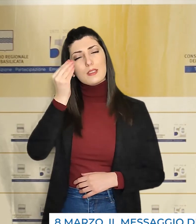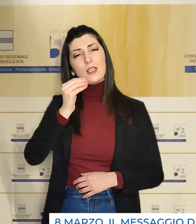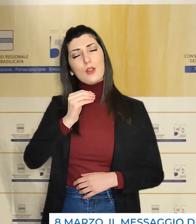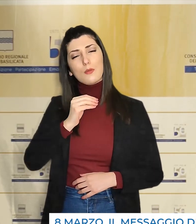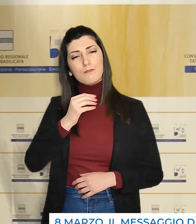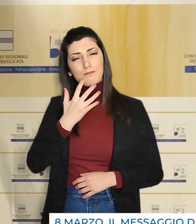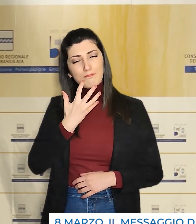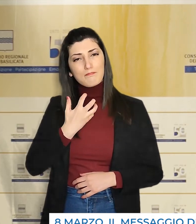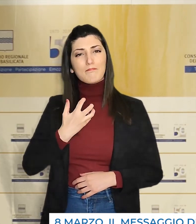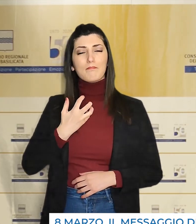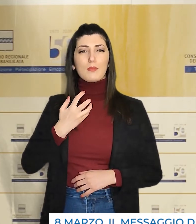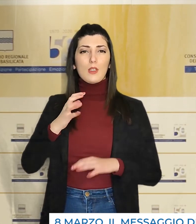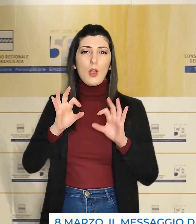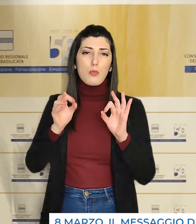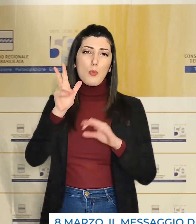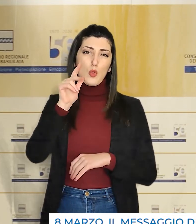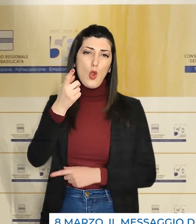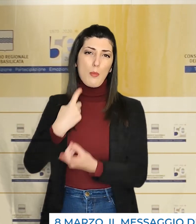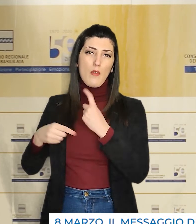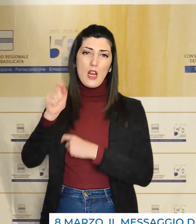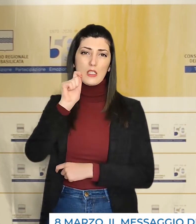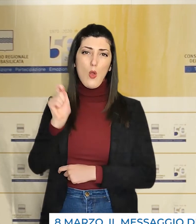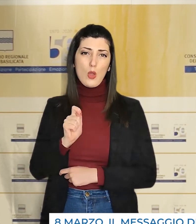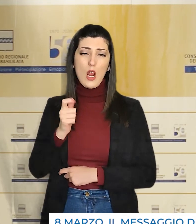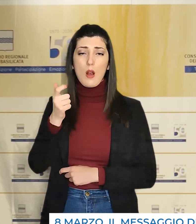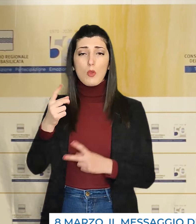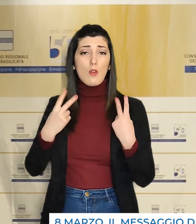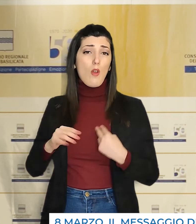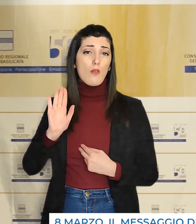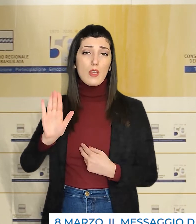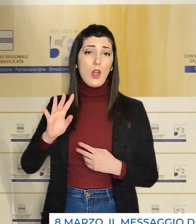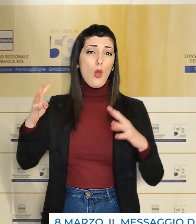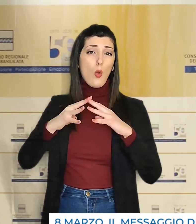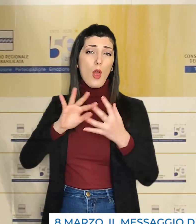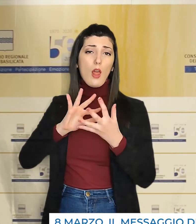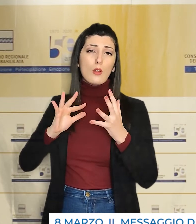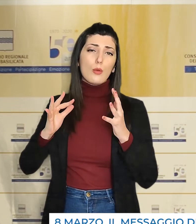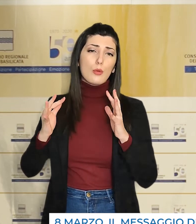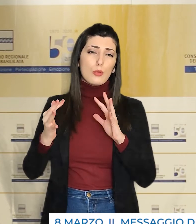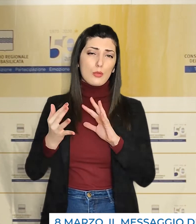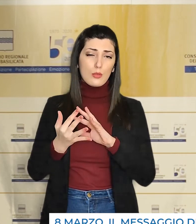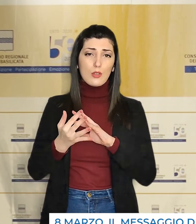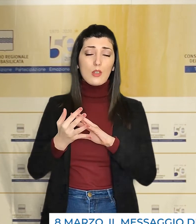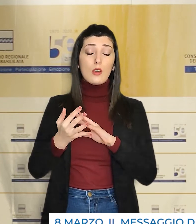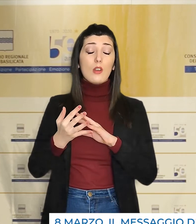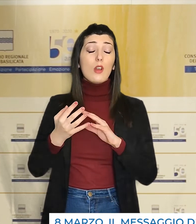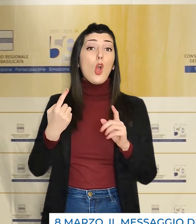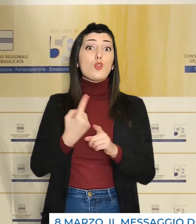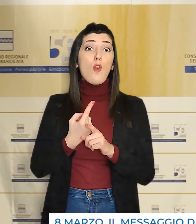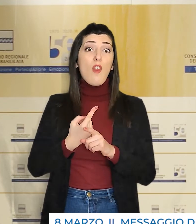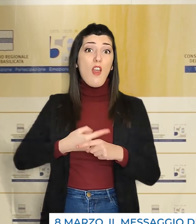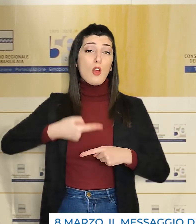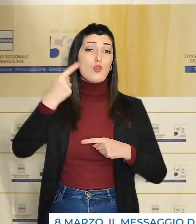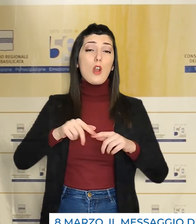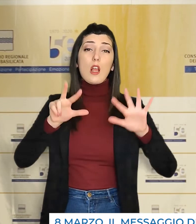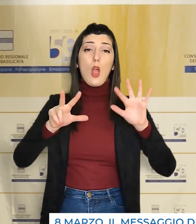alle donne ucraine, la cui vita è stata sconvolta dalla guerra. Doveva essere un 8 marzo